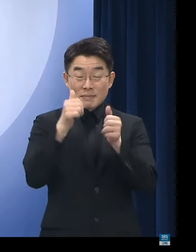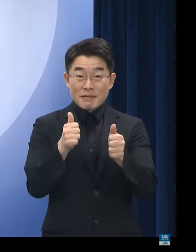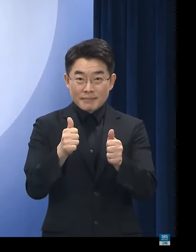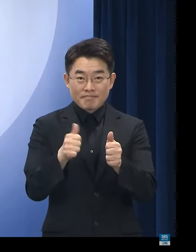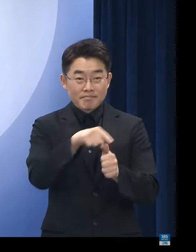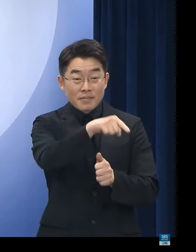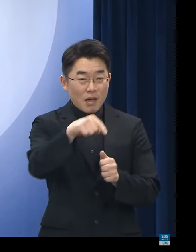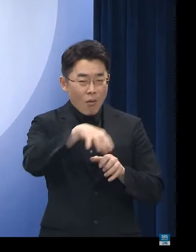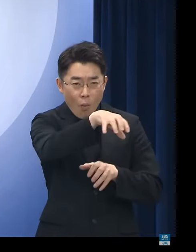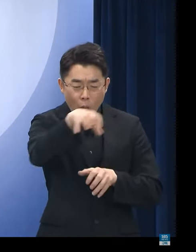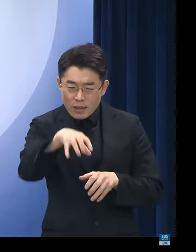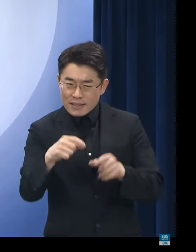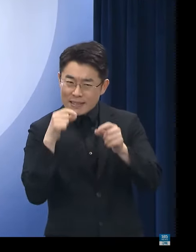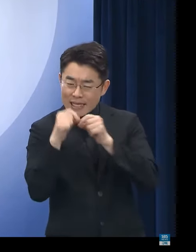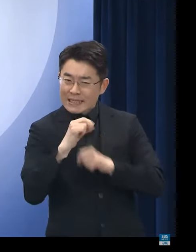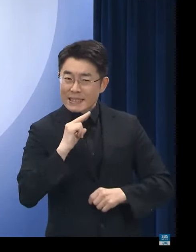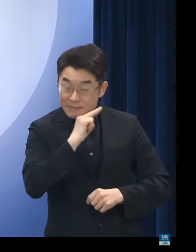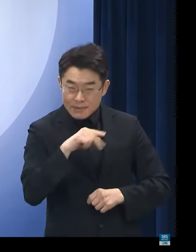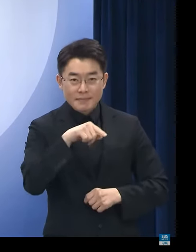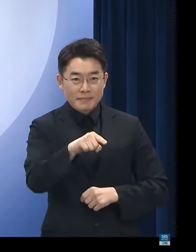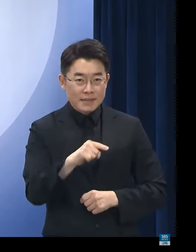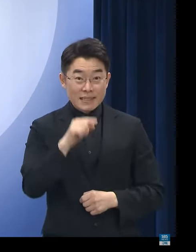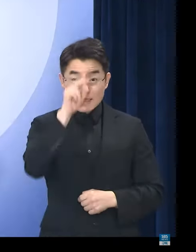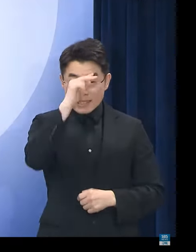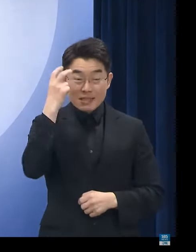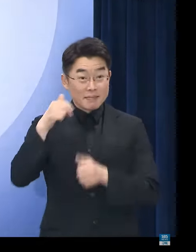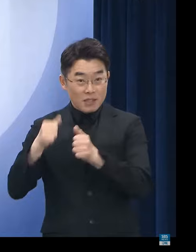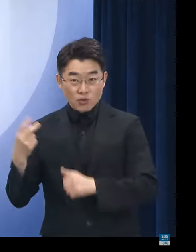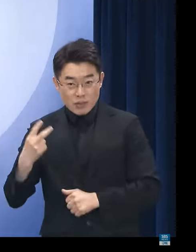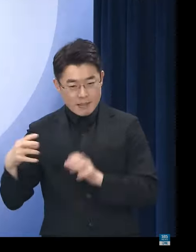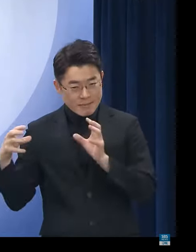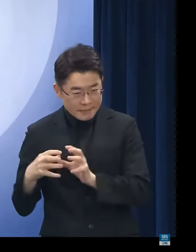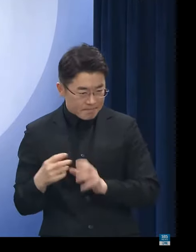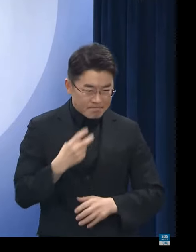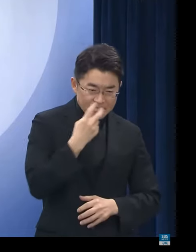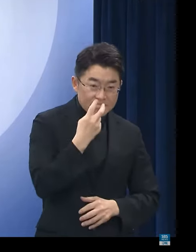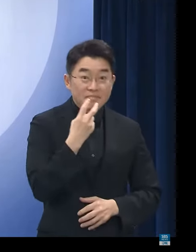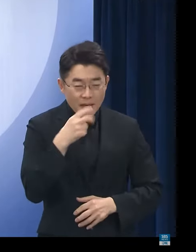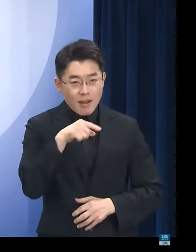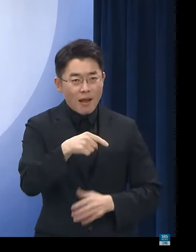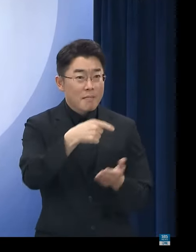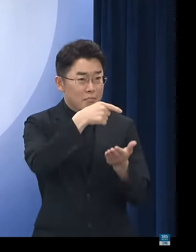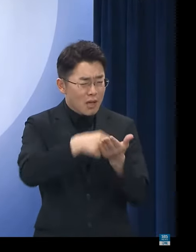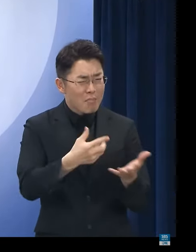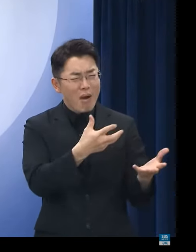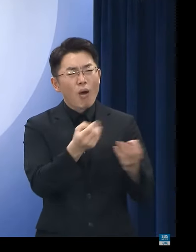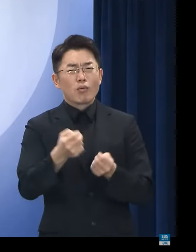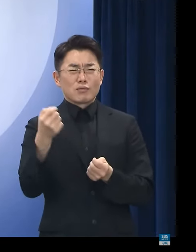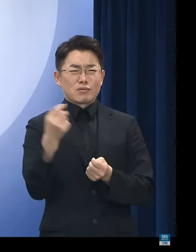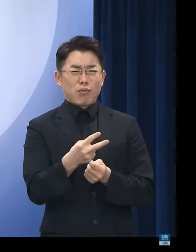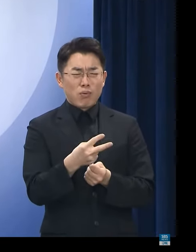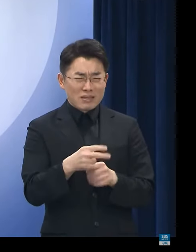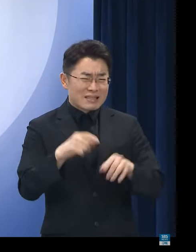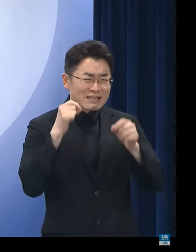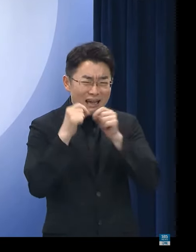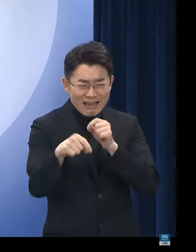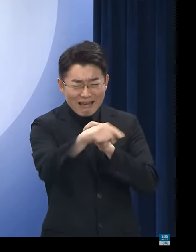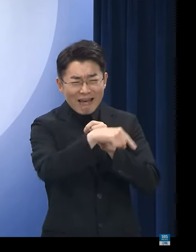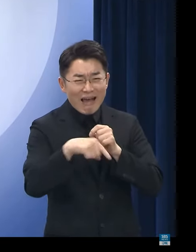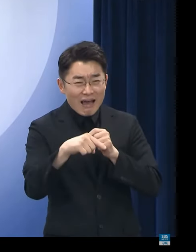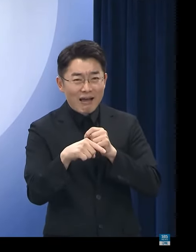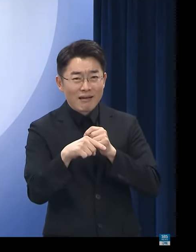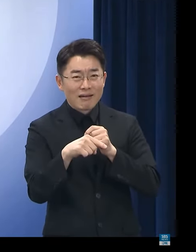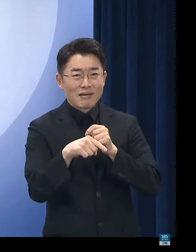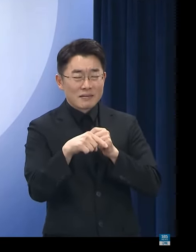검경 핫라인을 구축하여 수사 공판 전 단계에서 긴밀하게 공조한 결과 피해자가 많고 구조가 복잡한 전세사기의